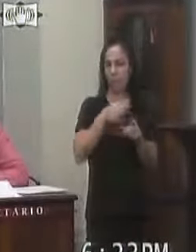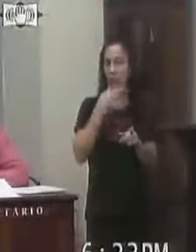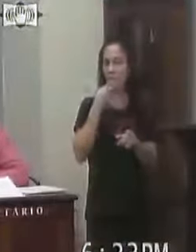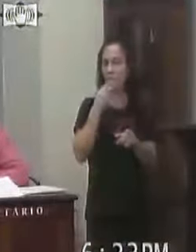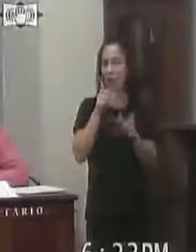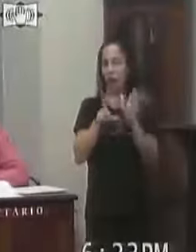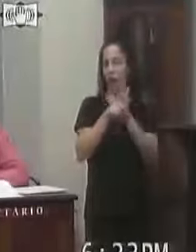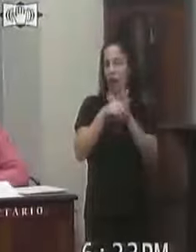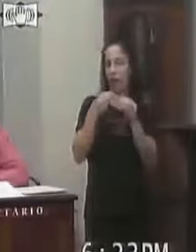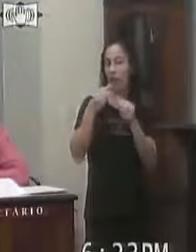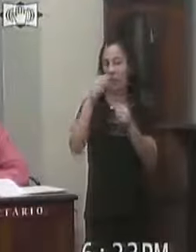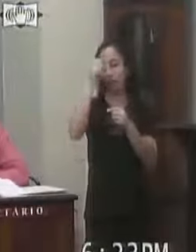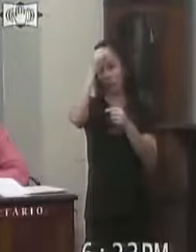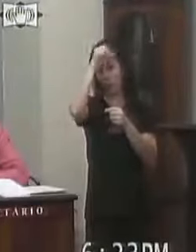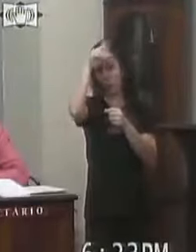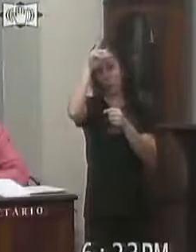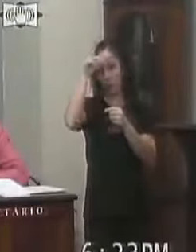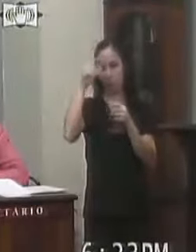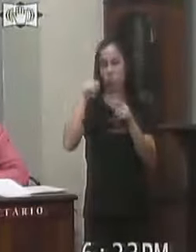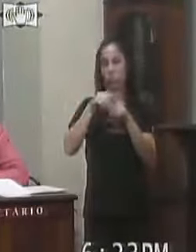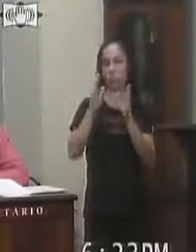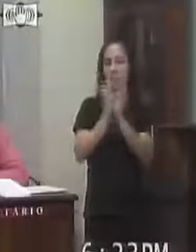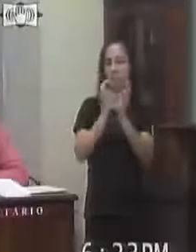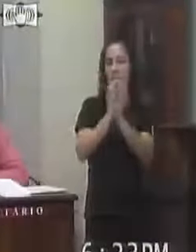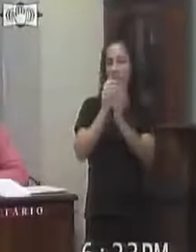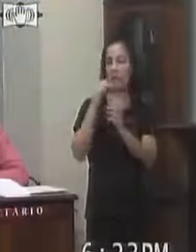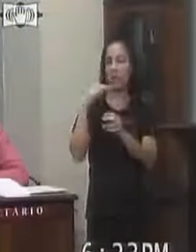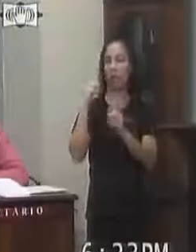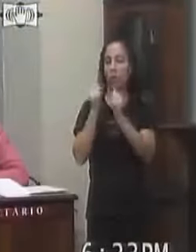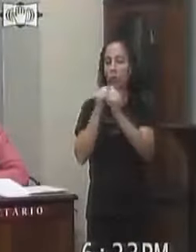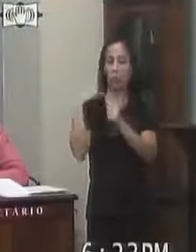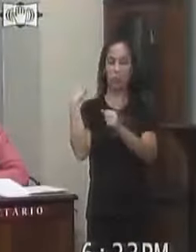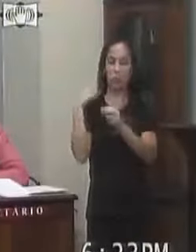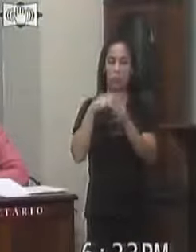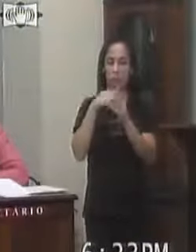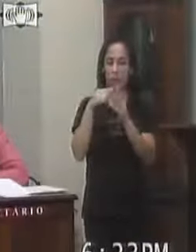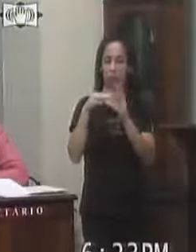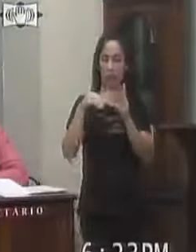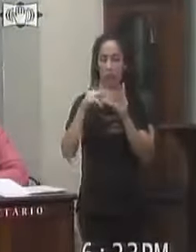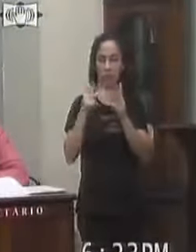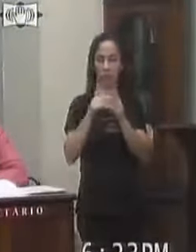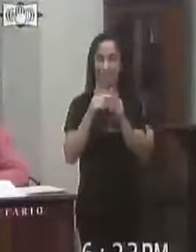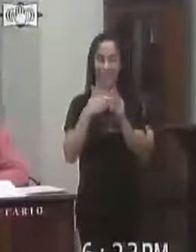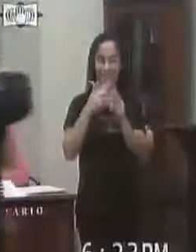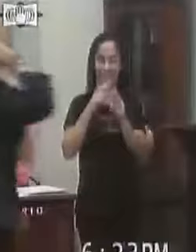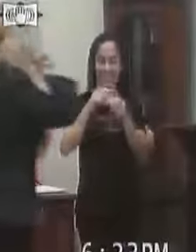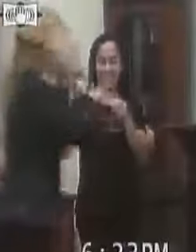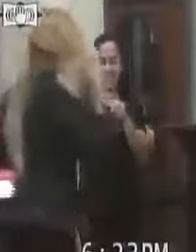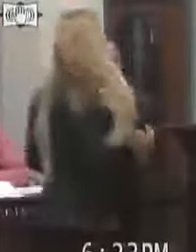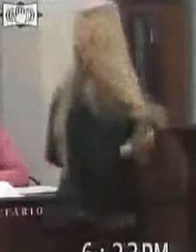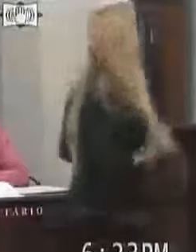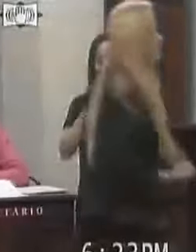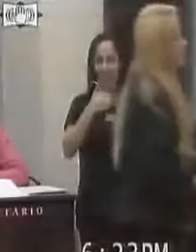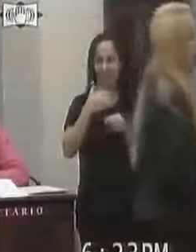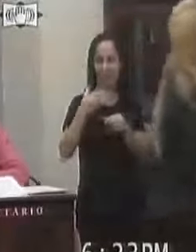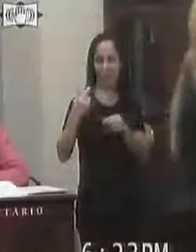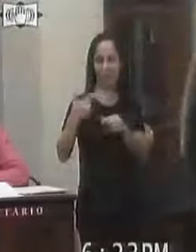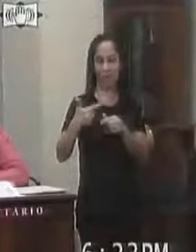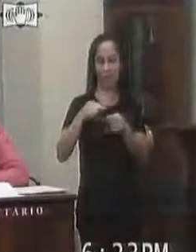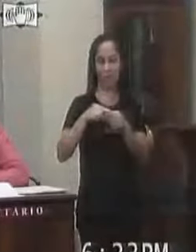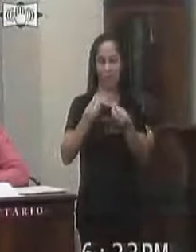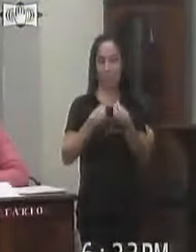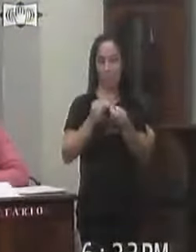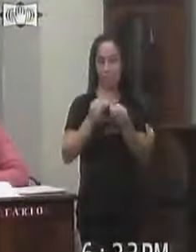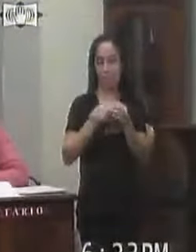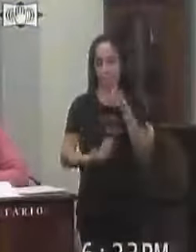constitucionalidade Na forma do antigo Artigo 29 7 12 15 Bem o artigo 162 Do Regimento Interno Da lei orgânica municipal